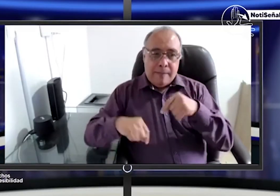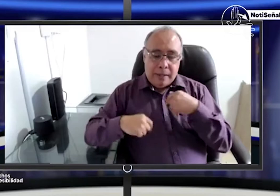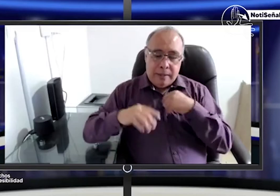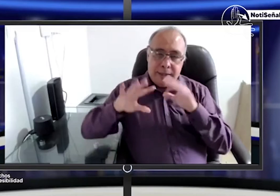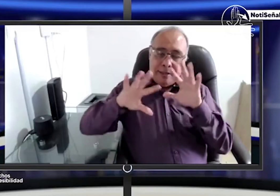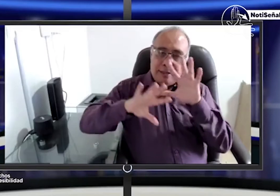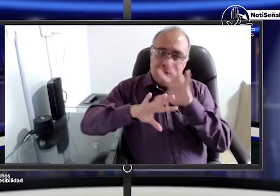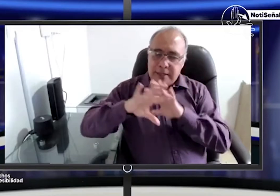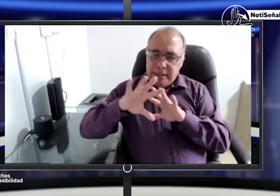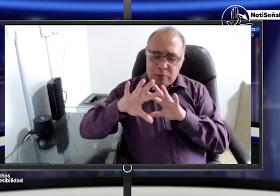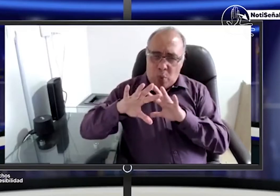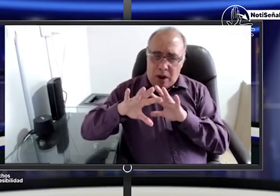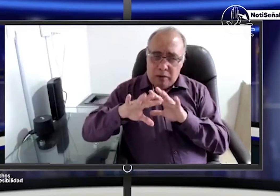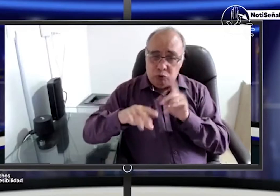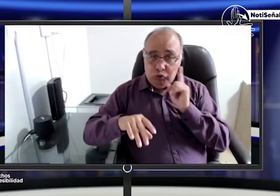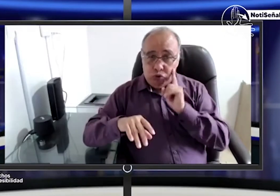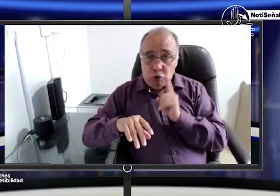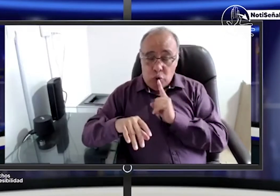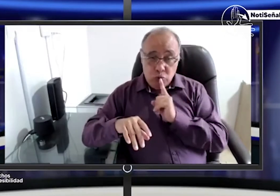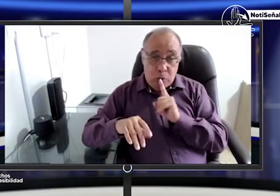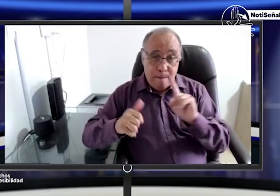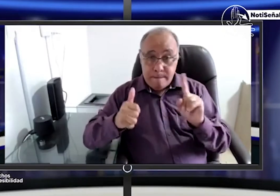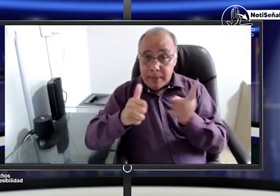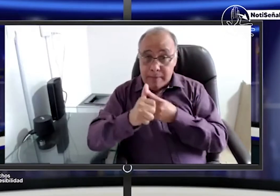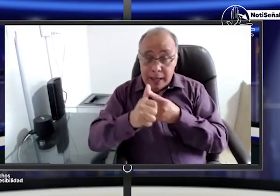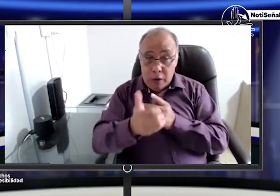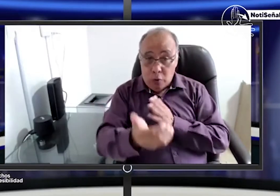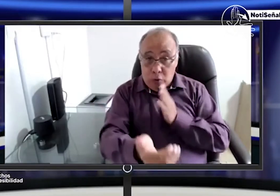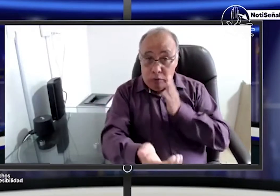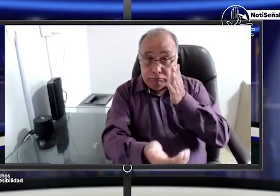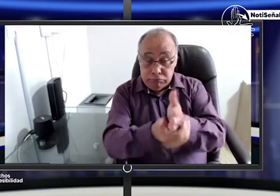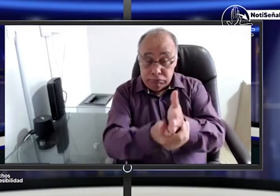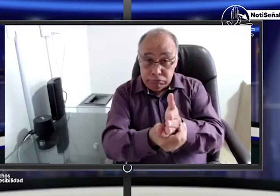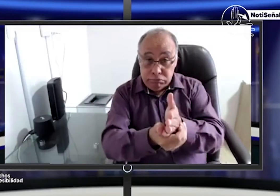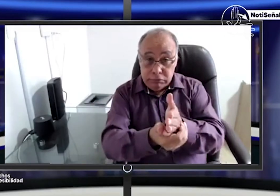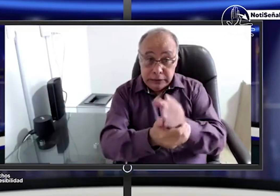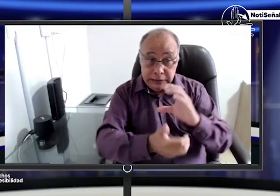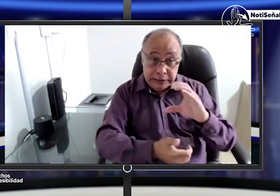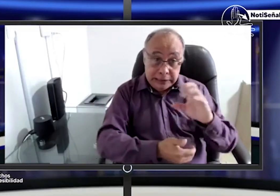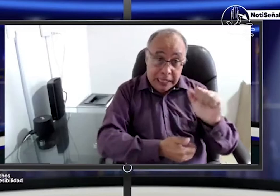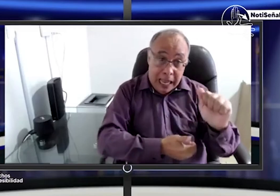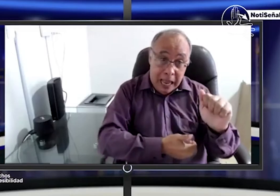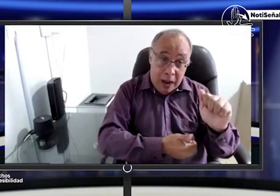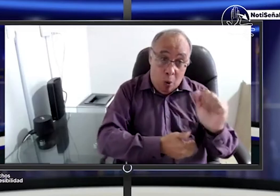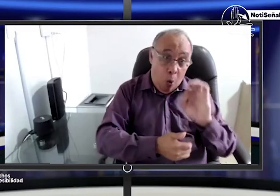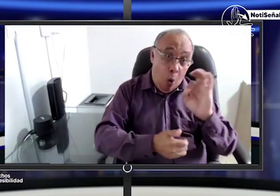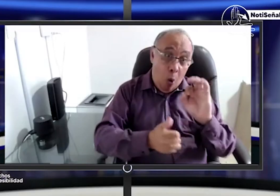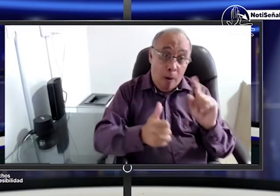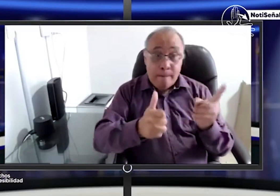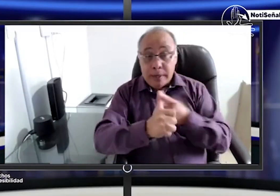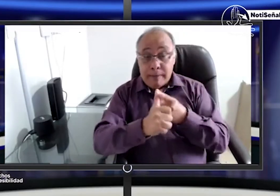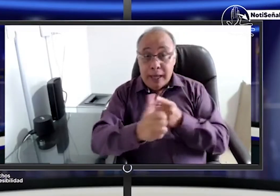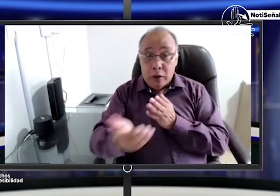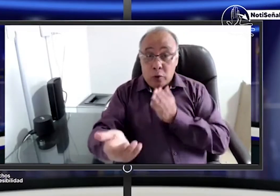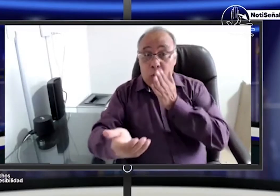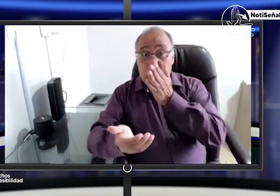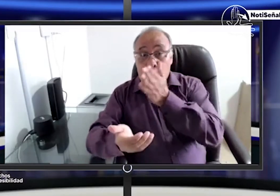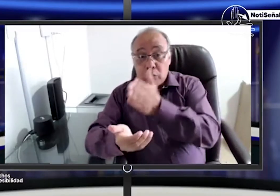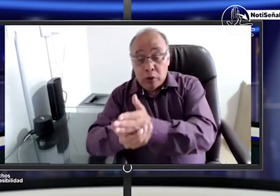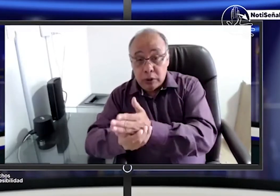Enseñanza Automovilística de Colombia porque todavía estos centros de enseñanza pues también tuvieron que enfrentarse a esta nueva